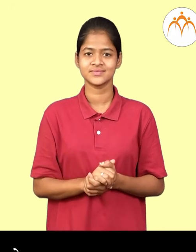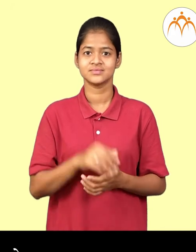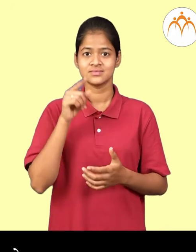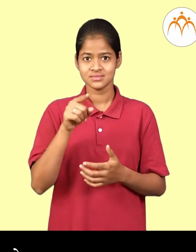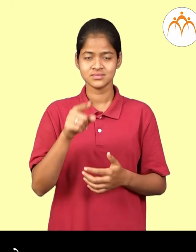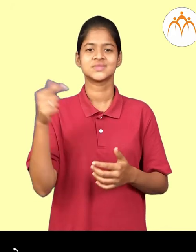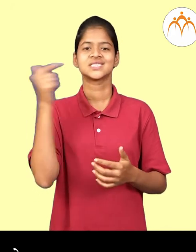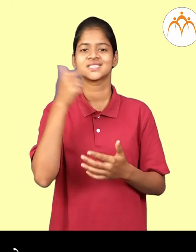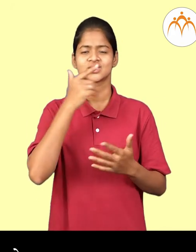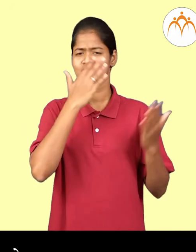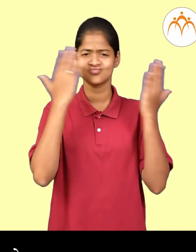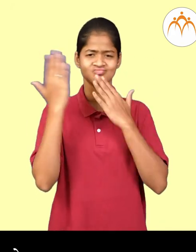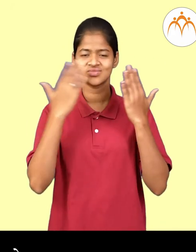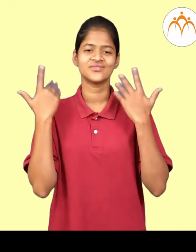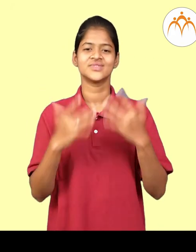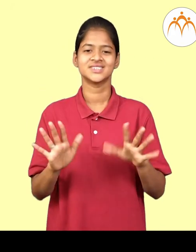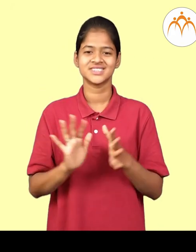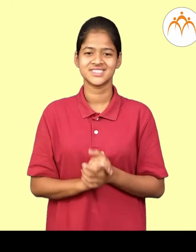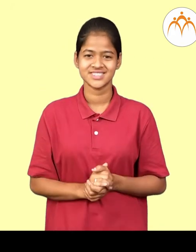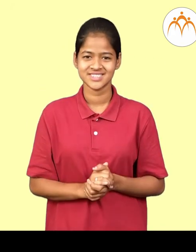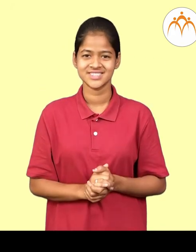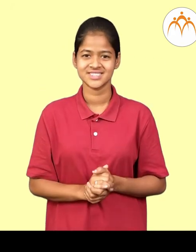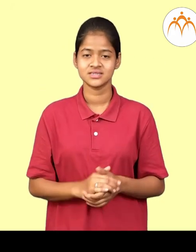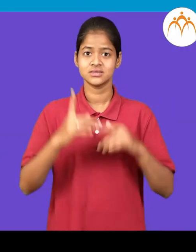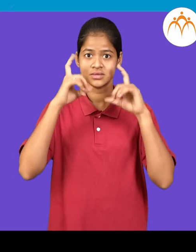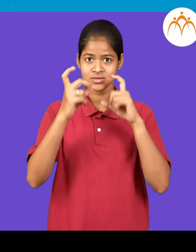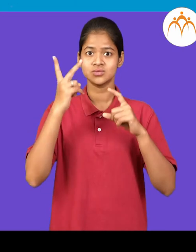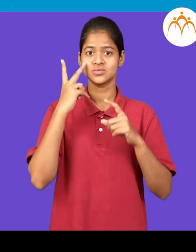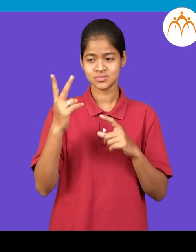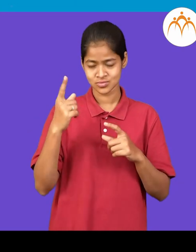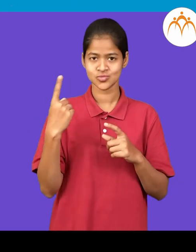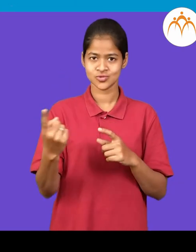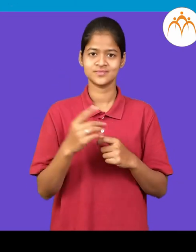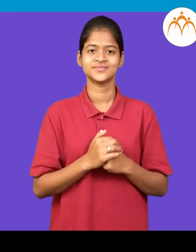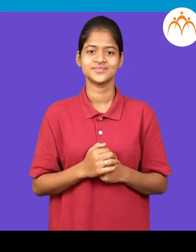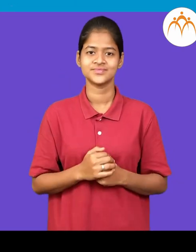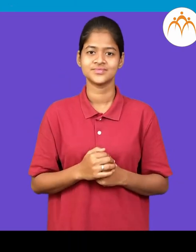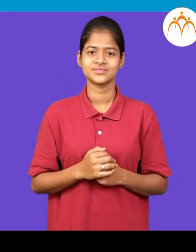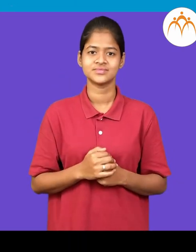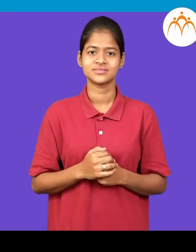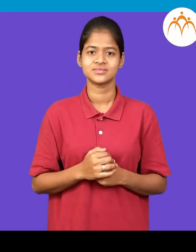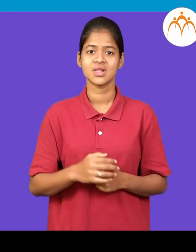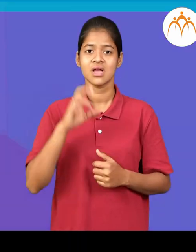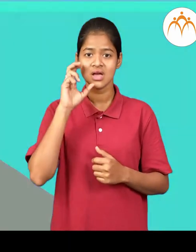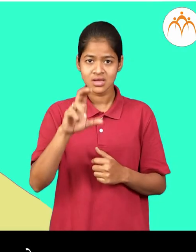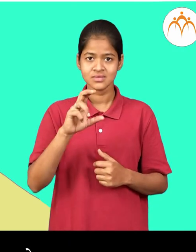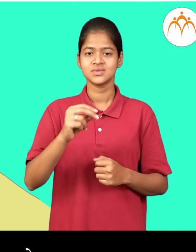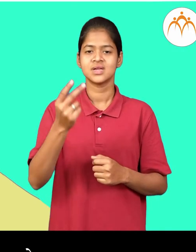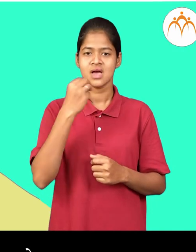अमित ने दाद घासले, तोंड दुतले. आता एक एक चित्र बगा.